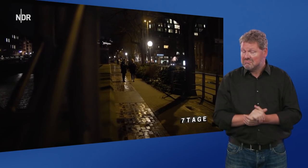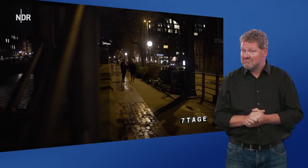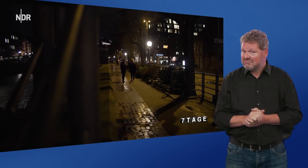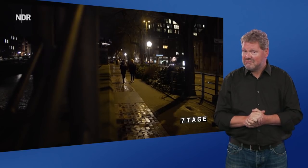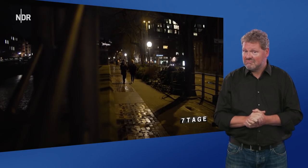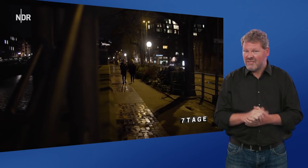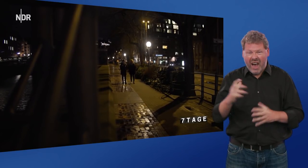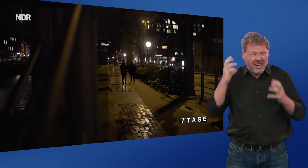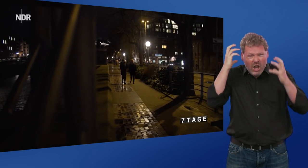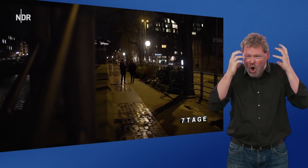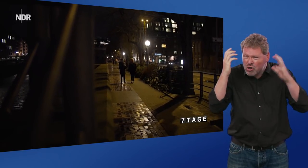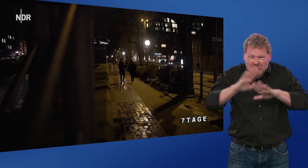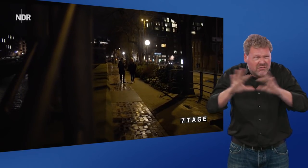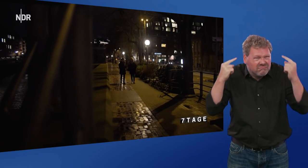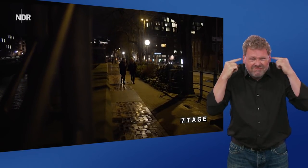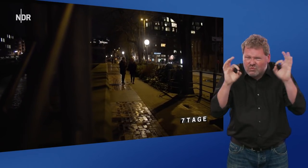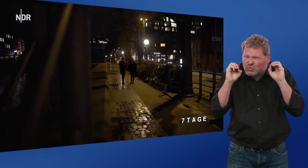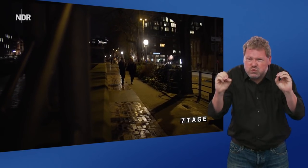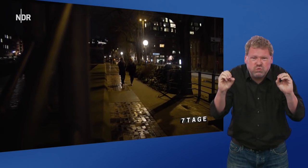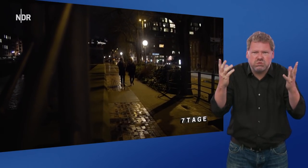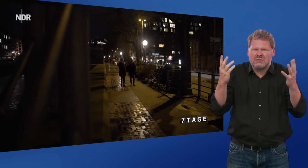Keine Geräusche mehr hören. Wie wär das für mich?